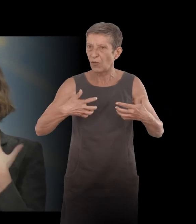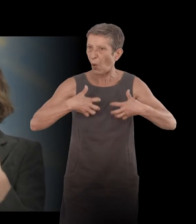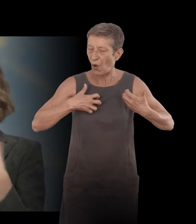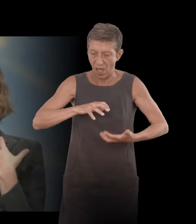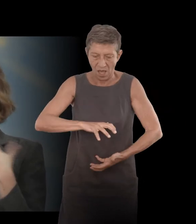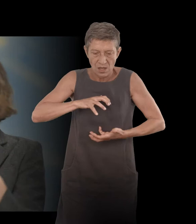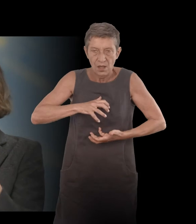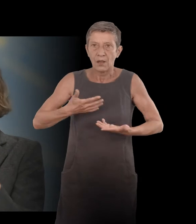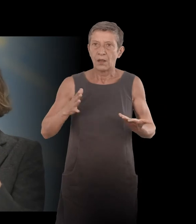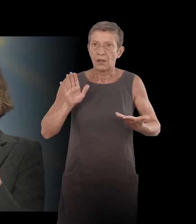pourquoi moi, pourquoi, enfin, voilà.